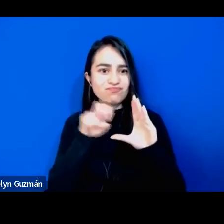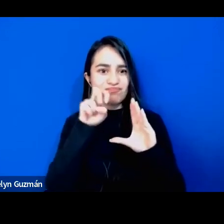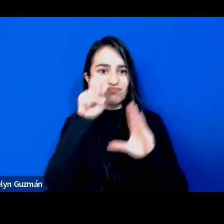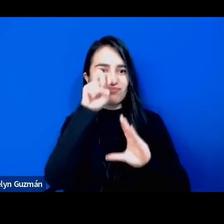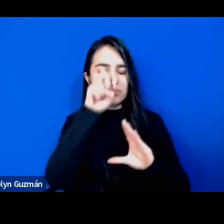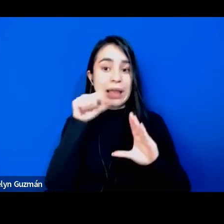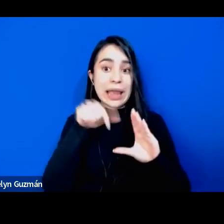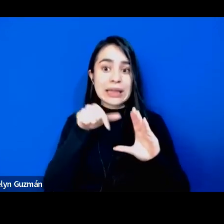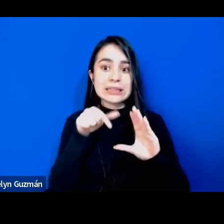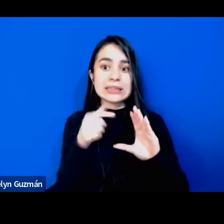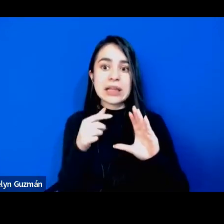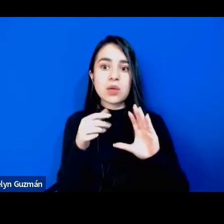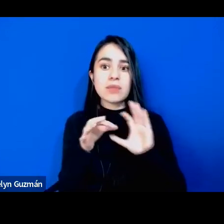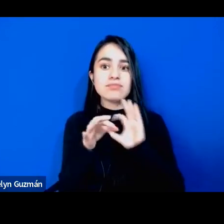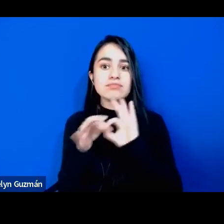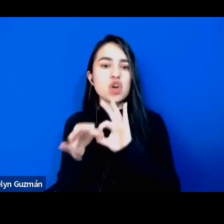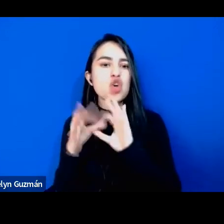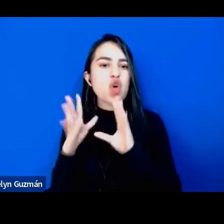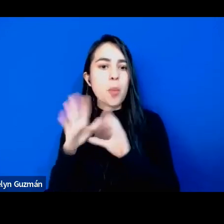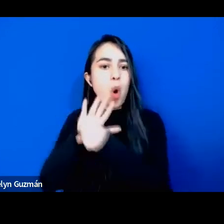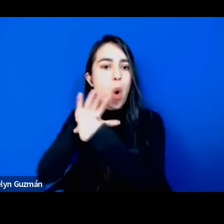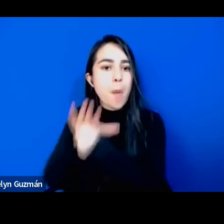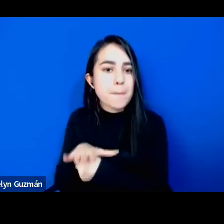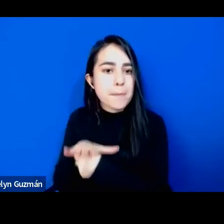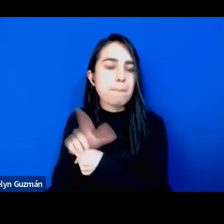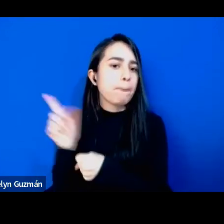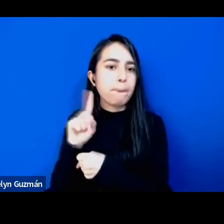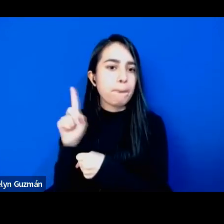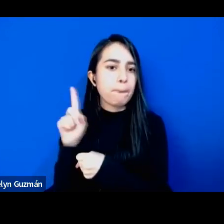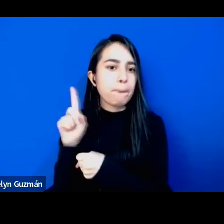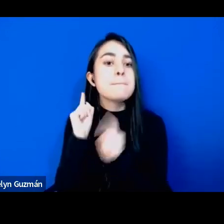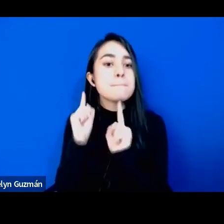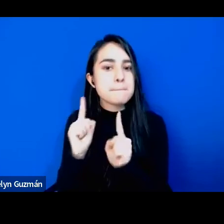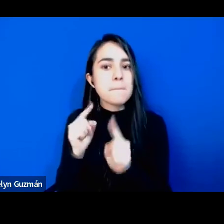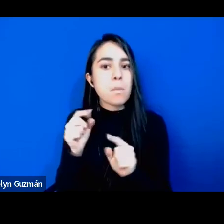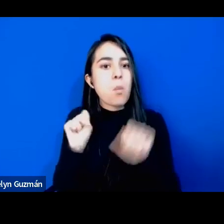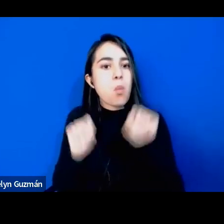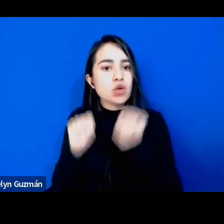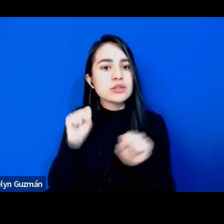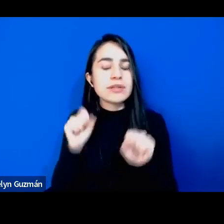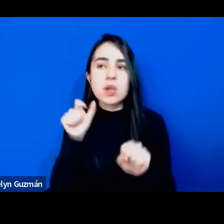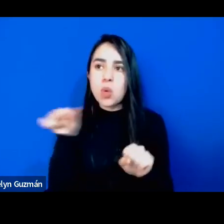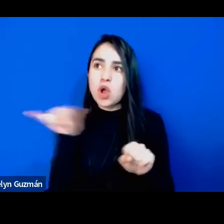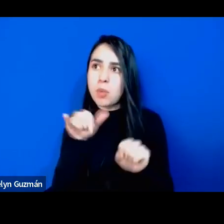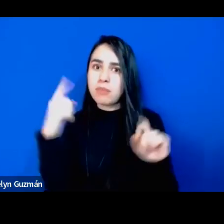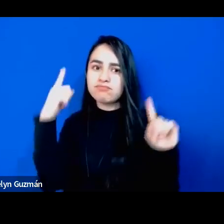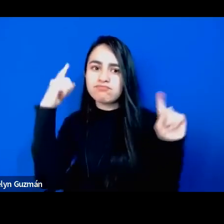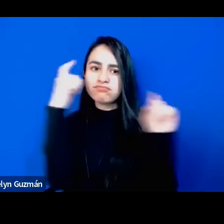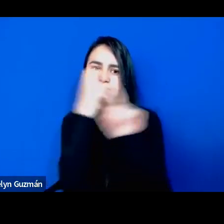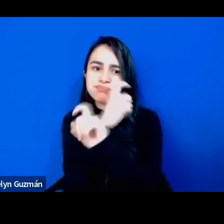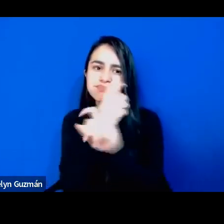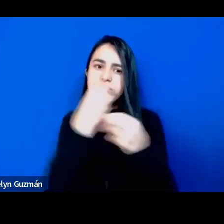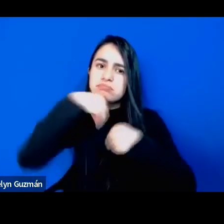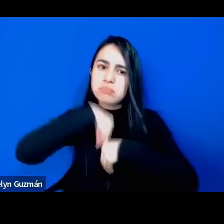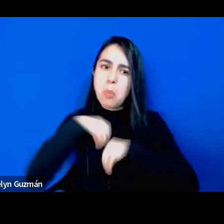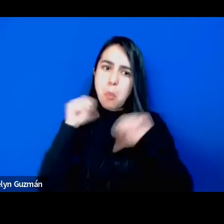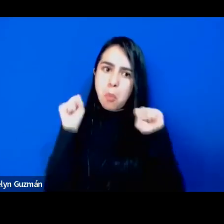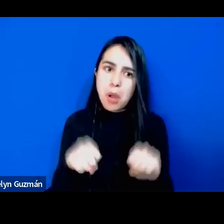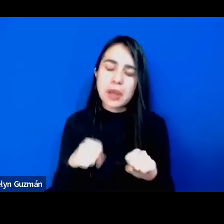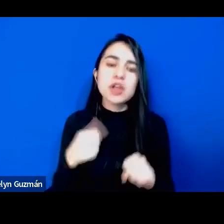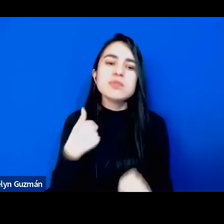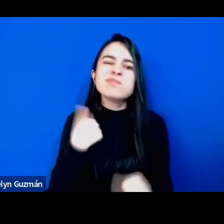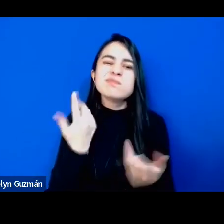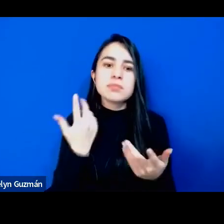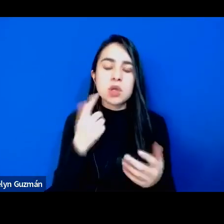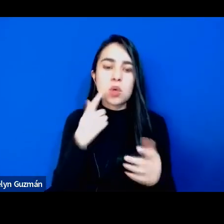el ejercicio de formas de opresión es como posible tener ese tipo de reflexión. Y yo creo que la noción de